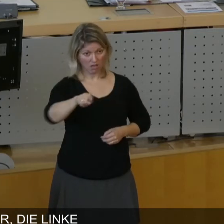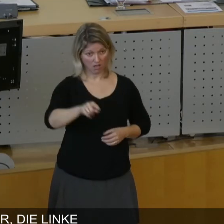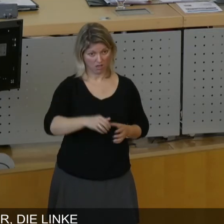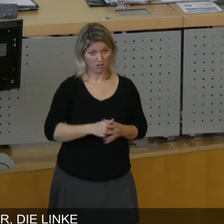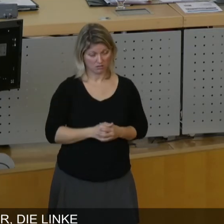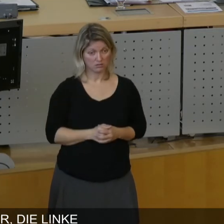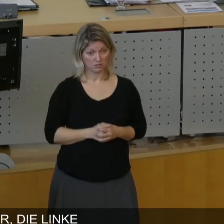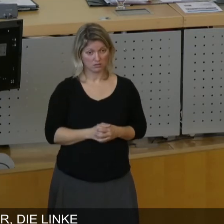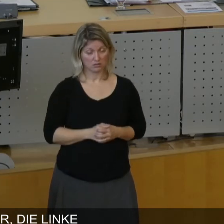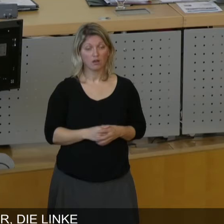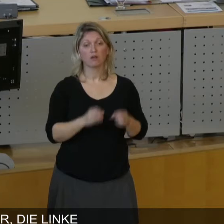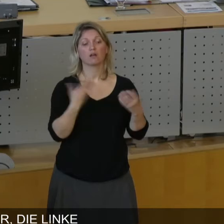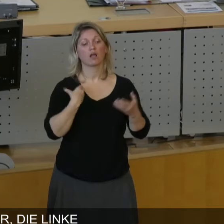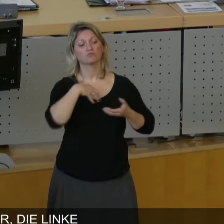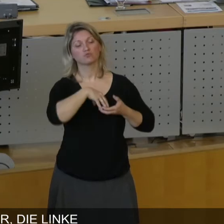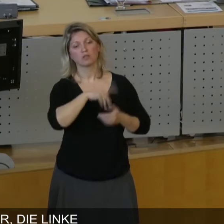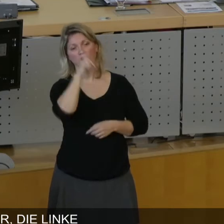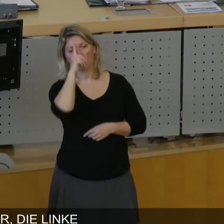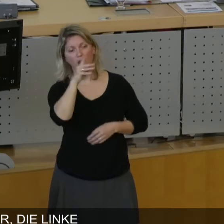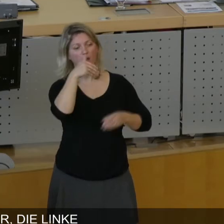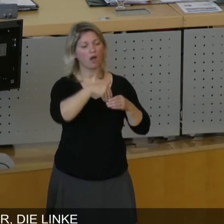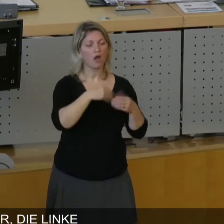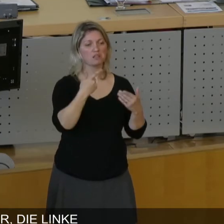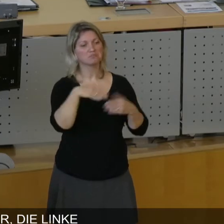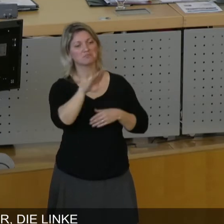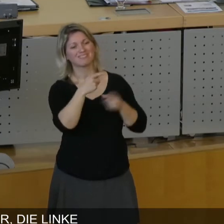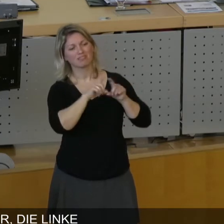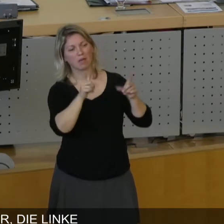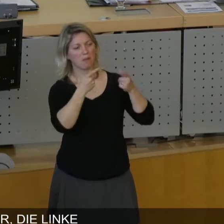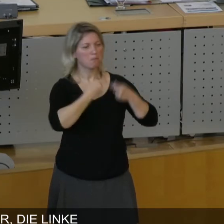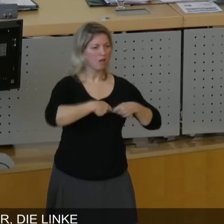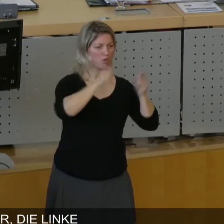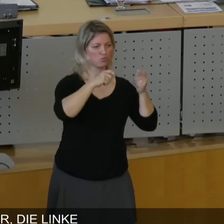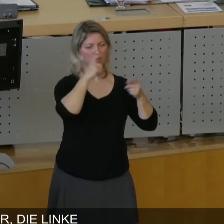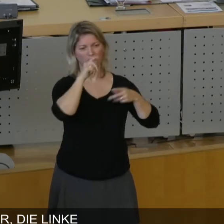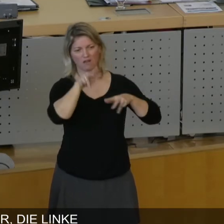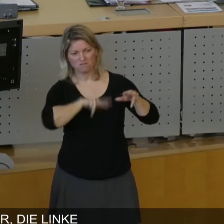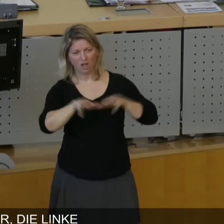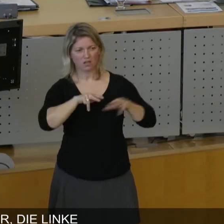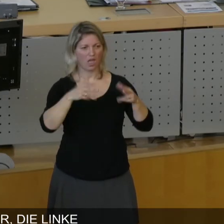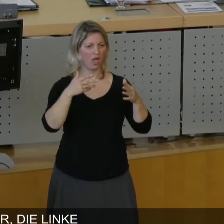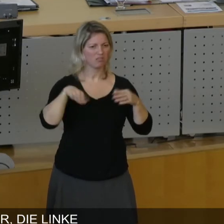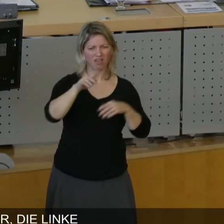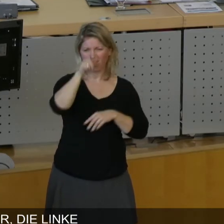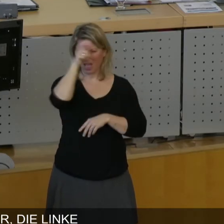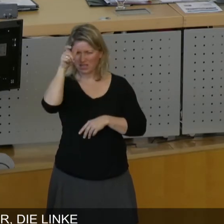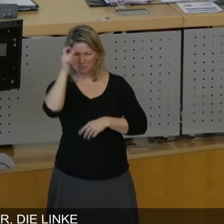Natürlich gibt es bei uns hier in dem Stadtrat sehr viele Bau-, Verkehrs- und Experten aus ganz verschiedenen Gebieten. Aber